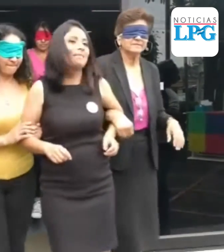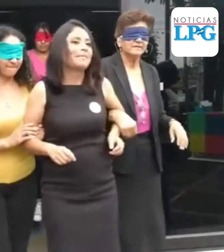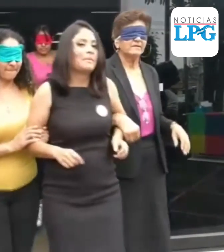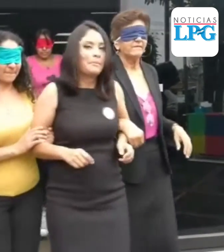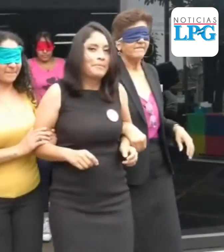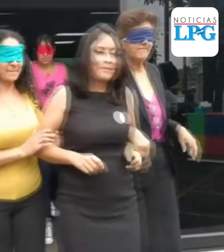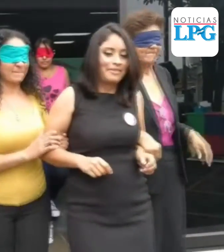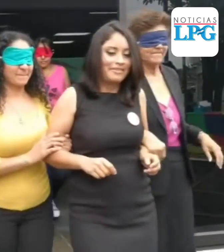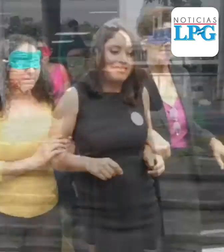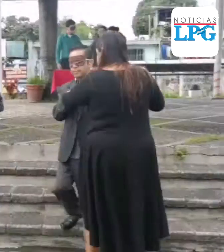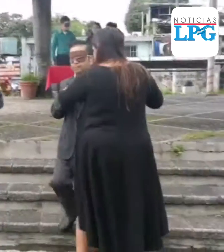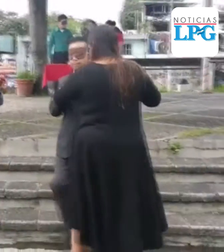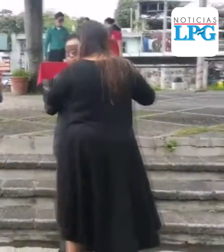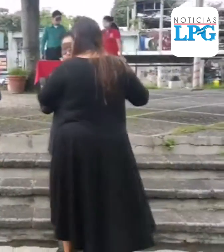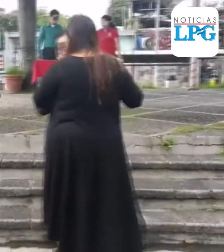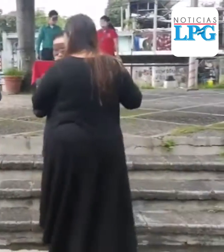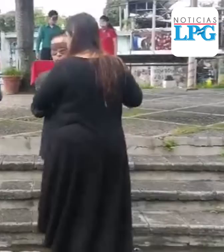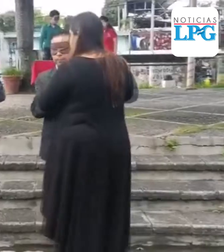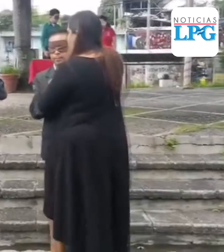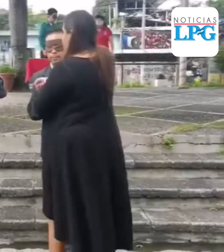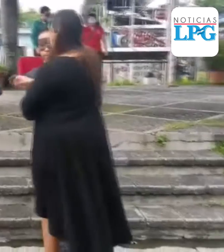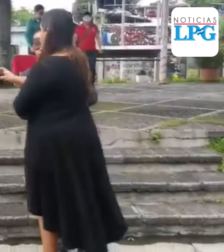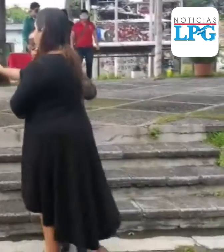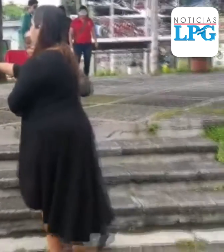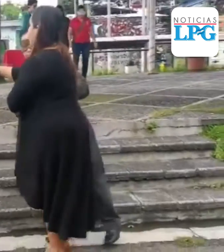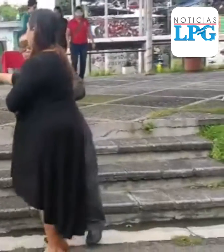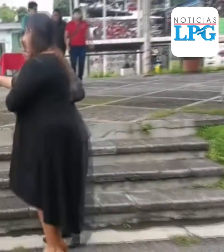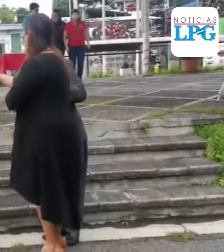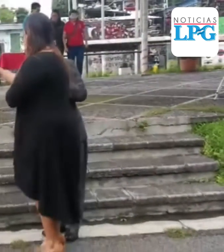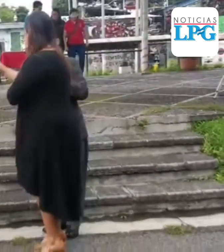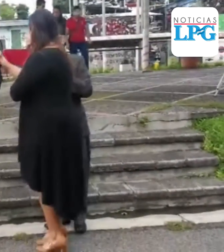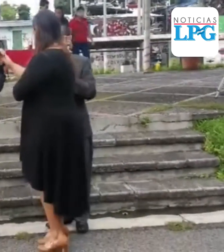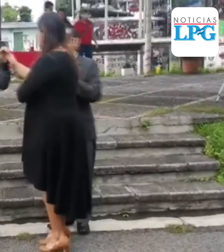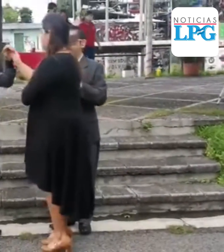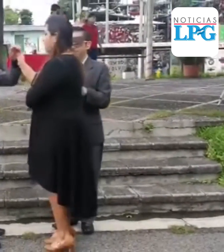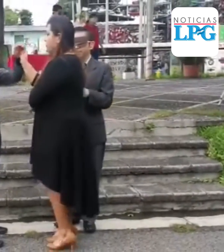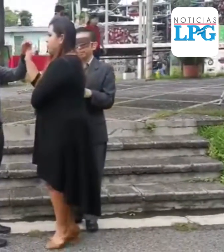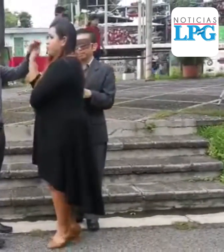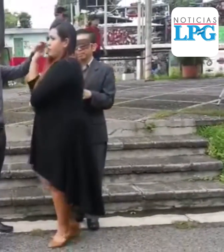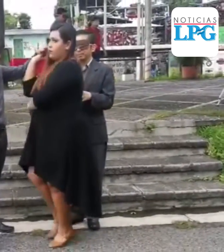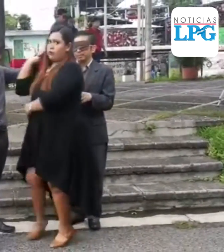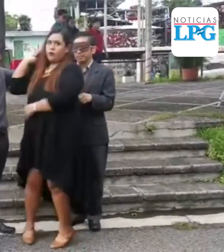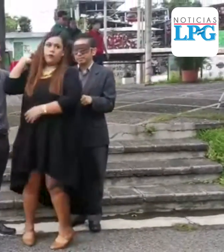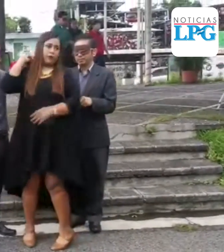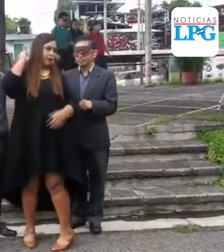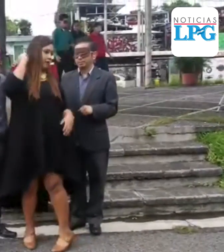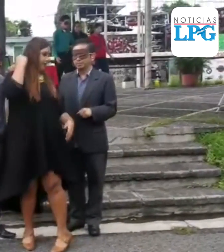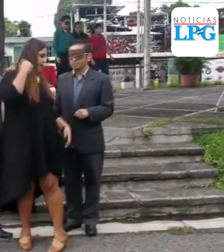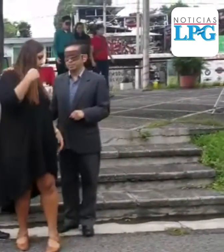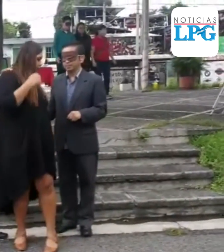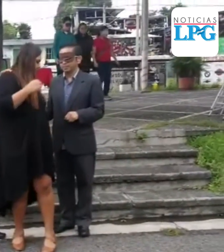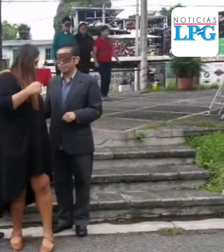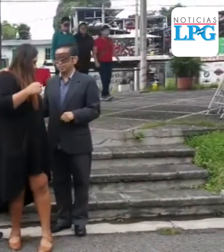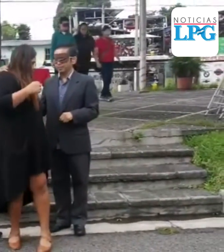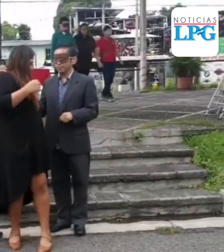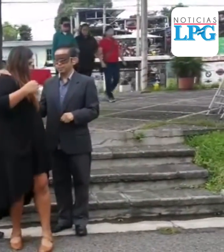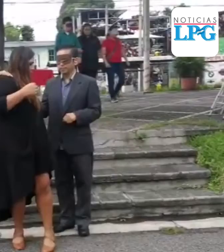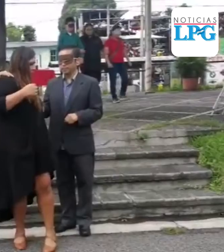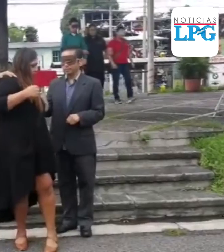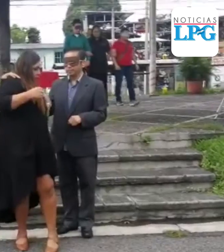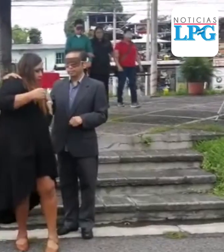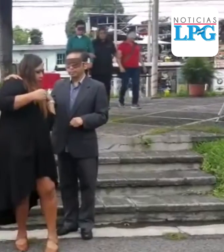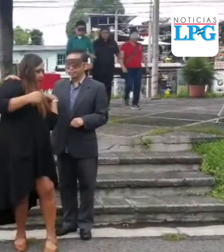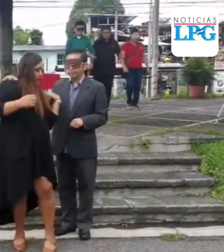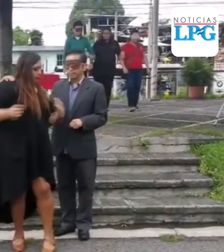Día de la Concienciación de la Sordo-Ceguera. Esta condición puede ser congénita, es decir, de nacimiento, o puede ser causada por el